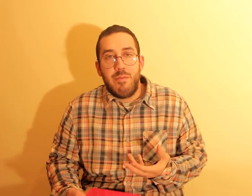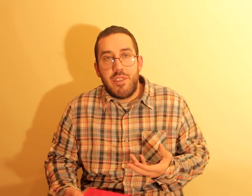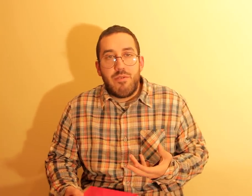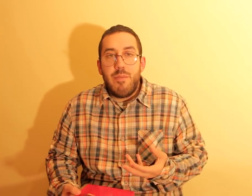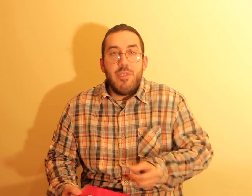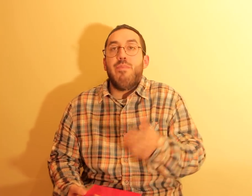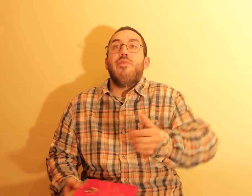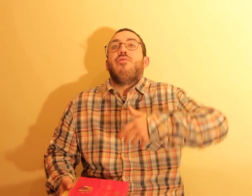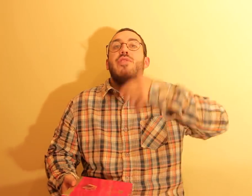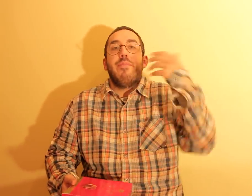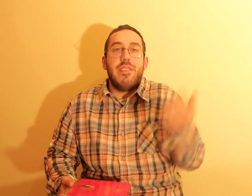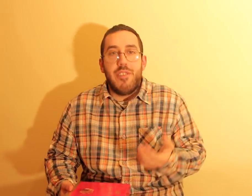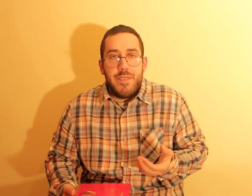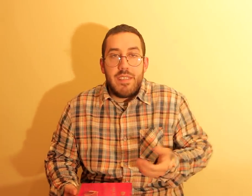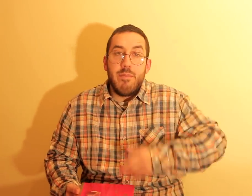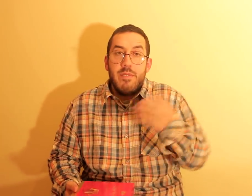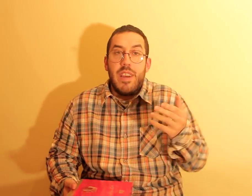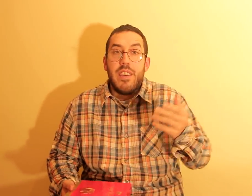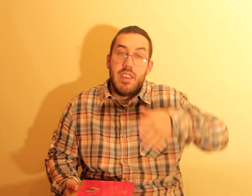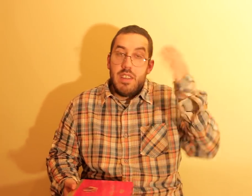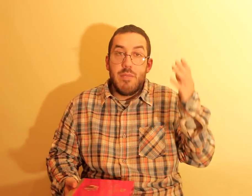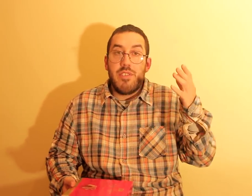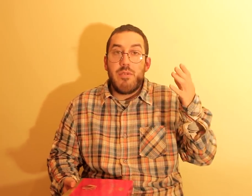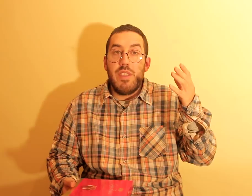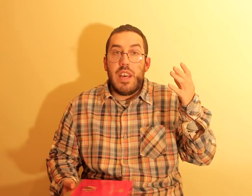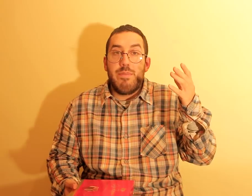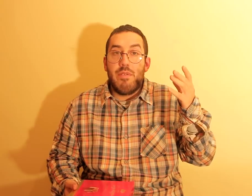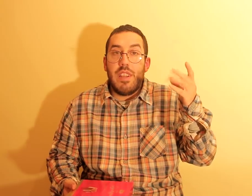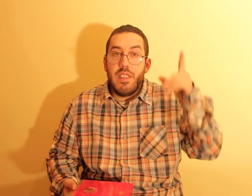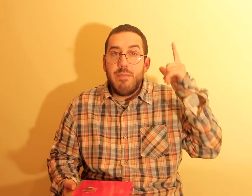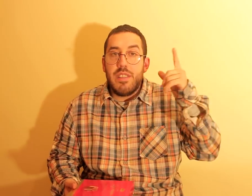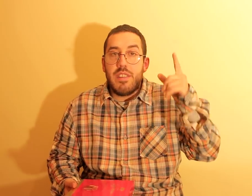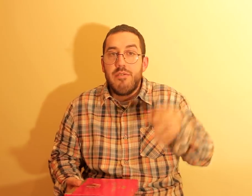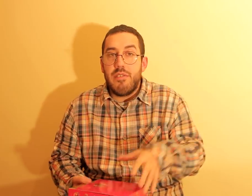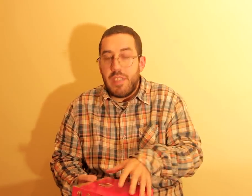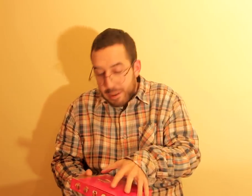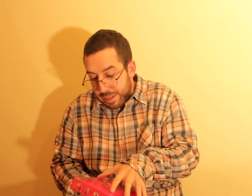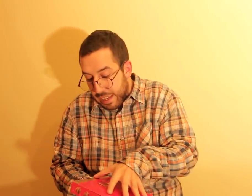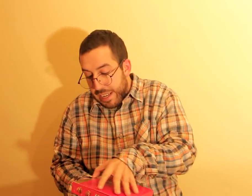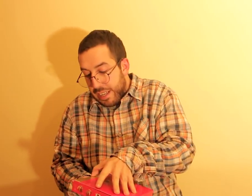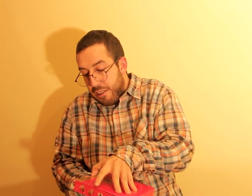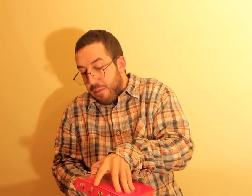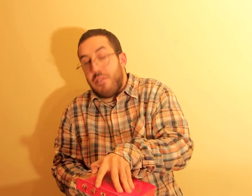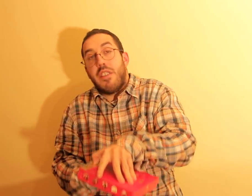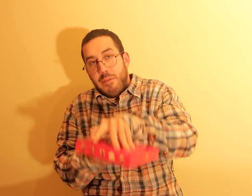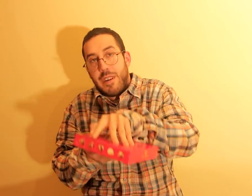muitas gomas, depois os diabetes, afetam-me, não é? Temos de ter cuidado, pessoal, alimentação saudável. Então, olha, recebi uma